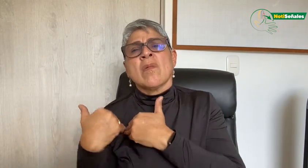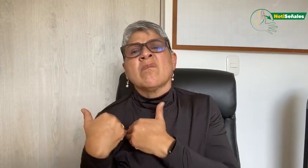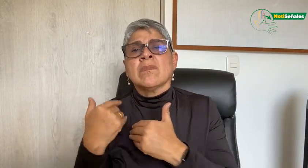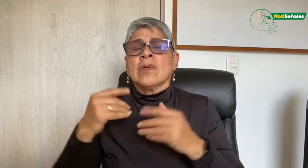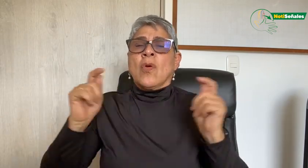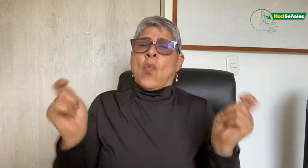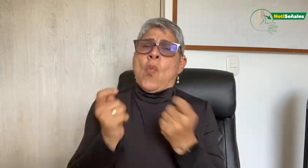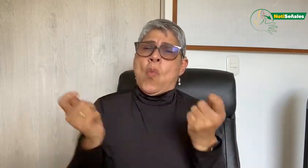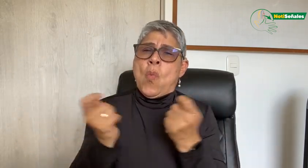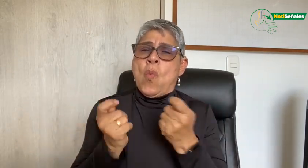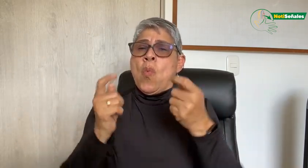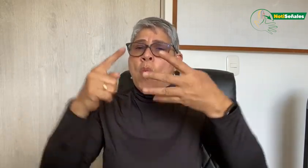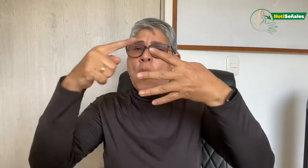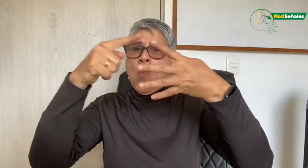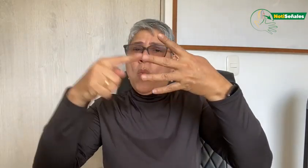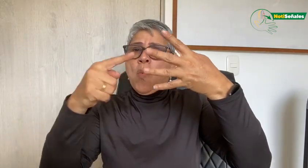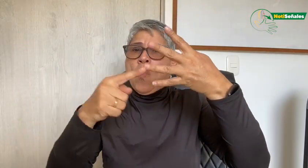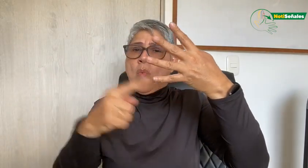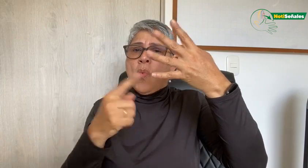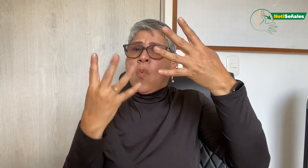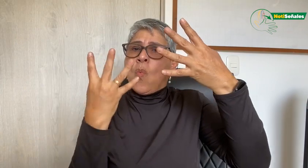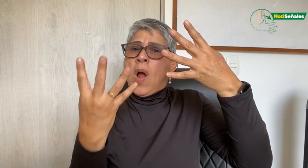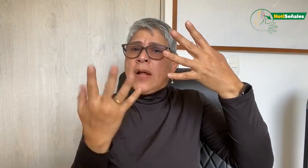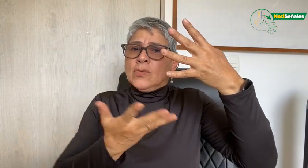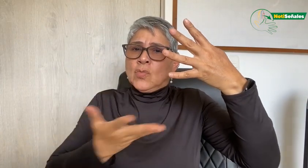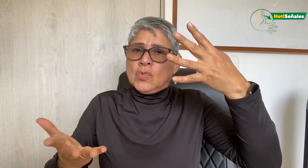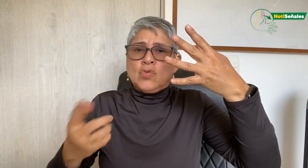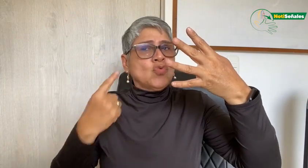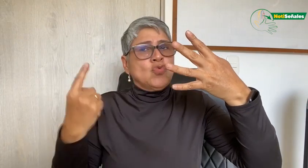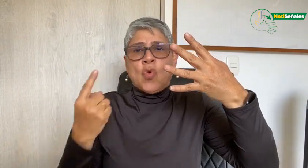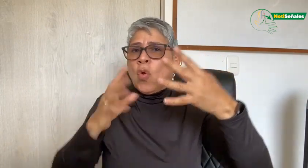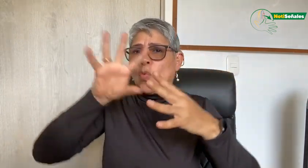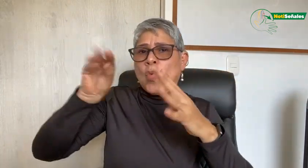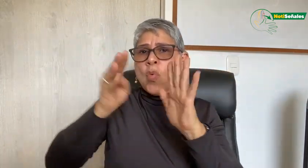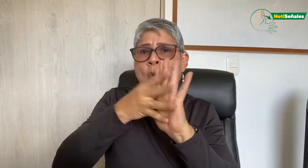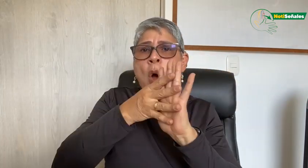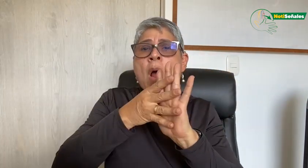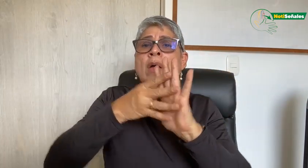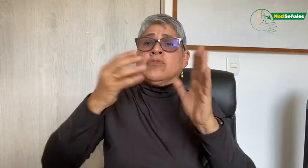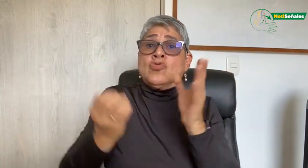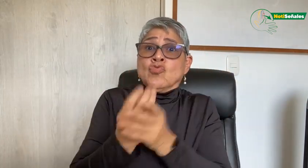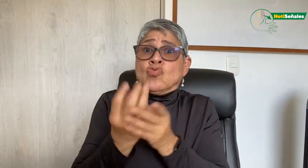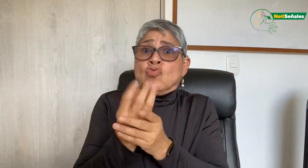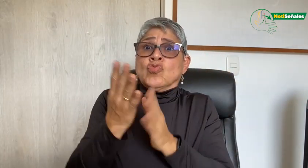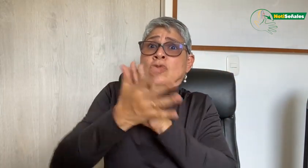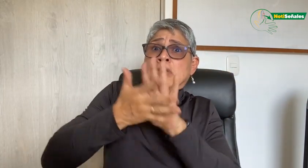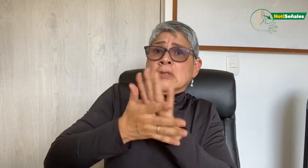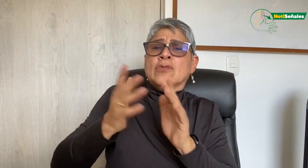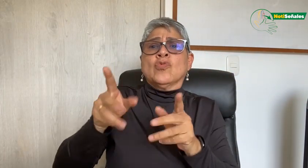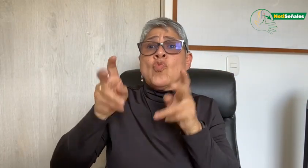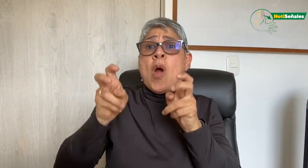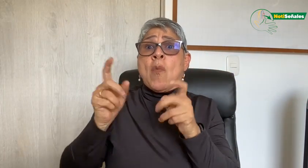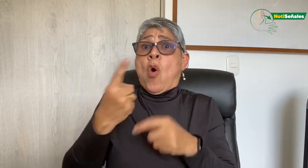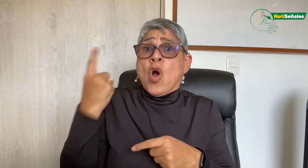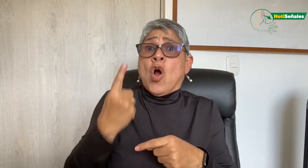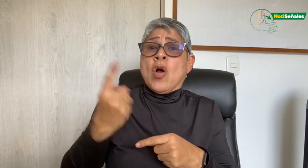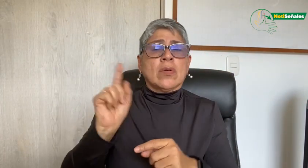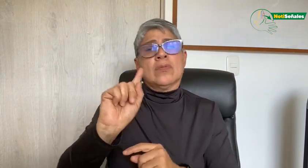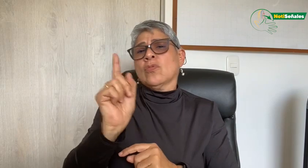de señas colombiana. Actualmente la Comisión tiene la tarea de fomentar estos cuatro propósitos y que no nos centremos en el corpus y la